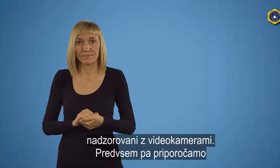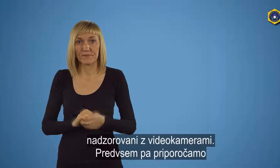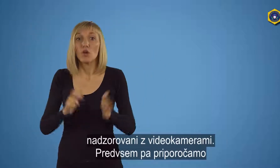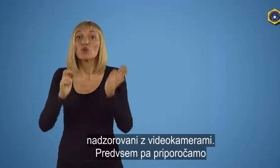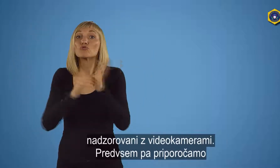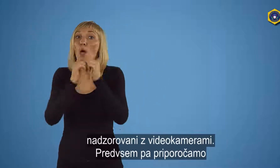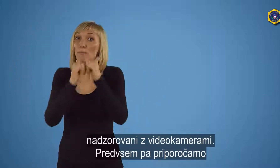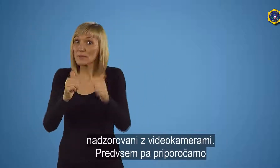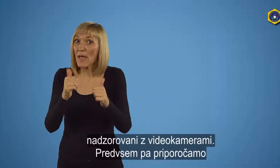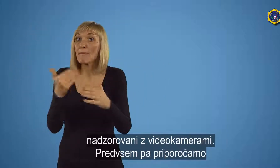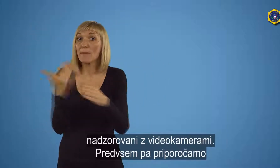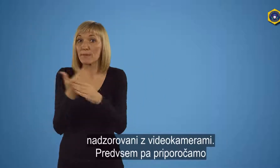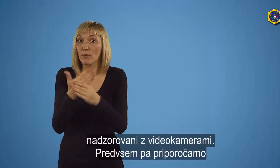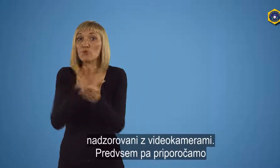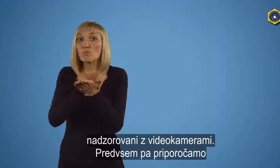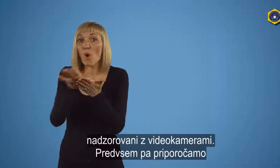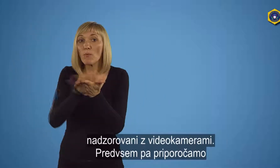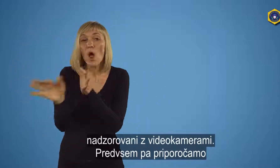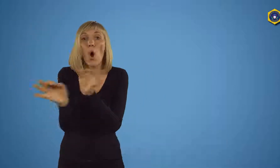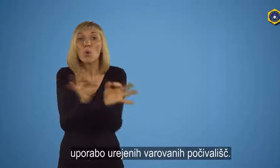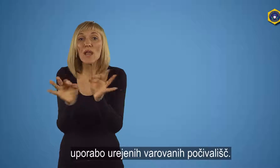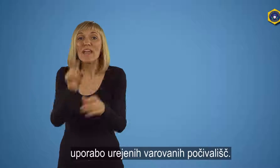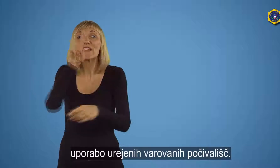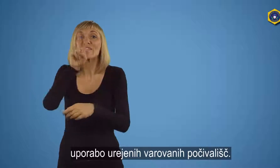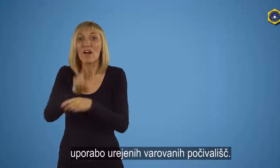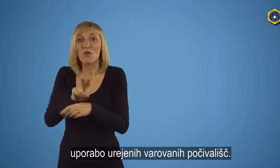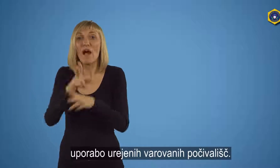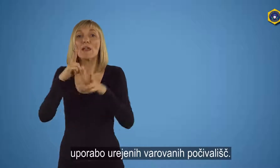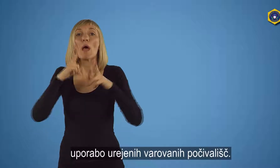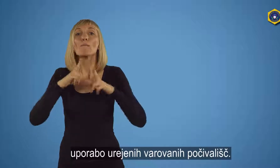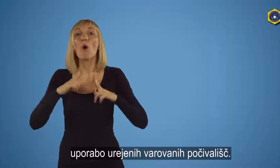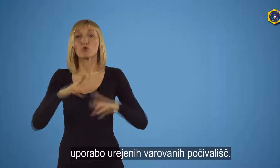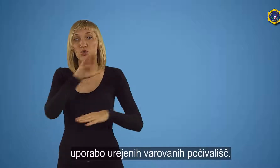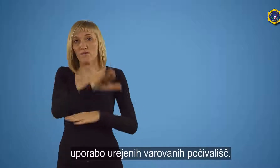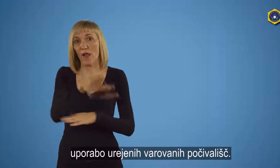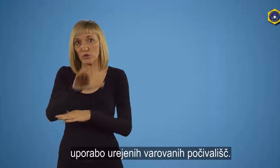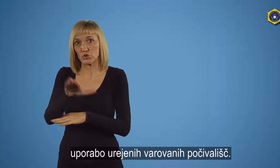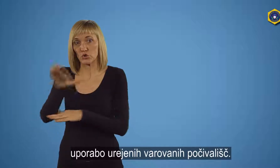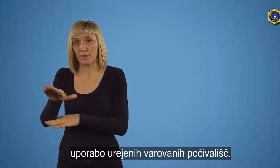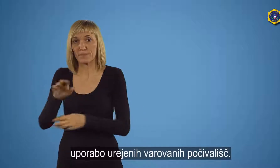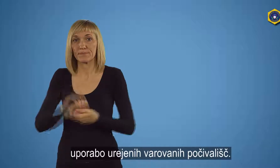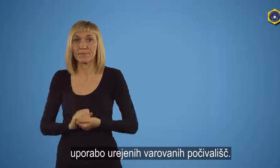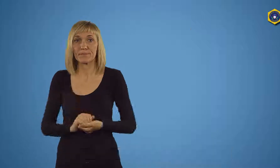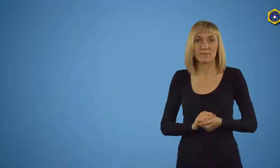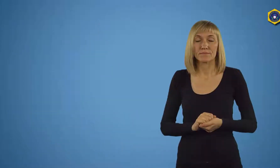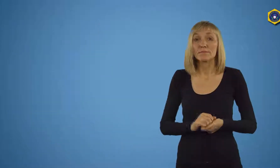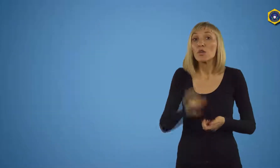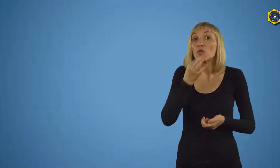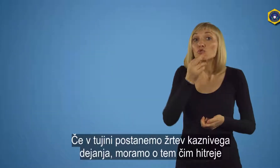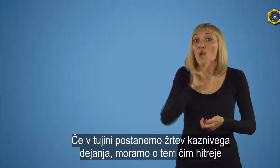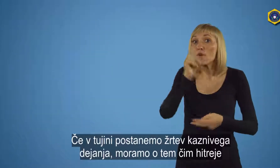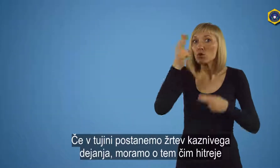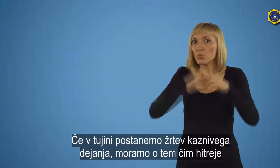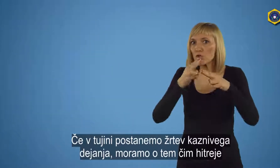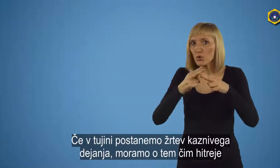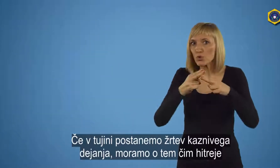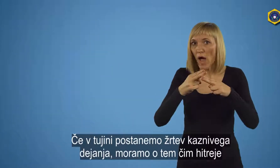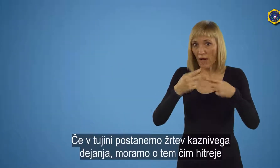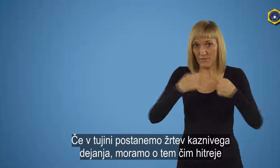Predvsem pa priporočamo oborabo urejenih varovanih počivališč. Če v tujini postanemo žrtev